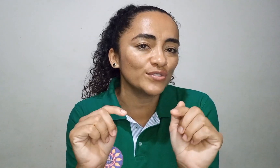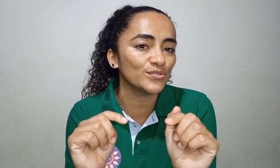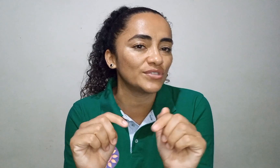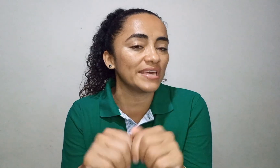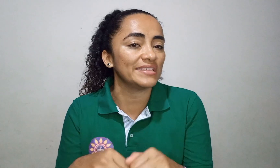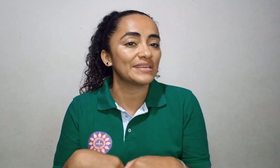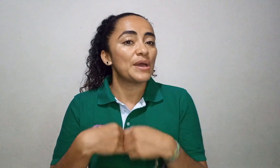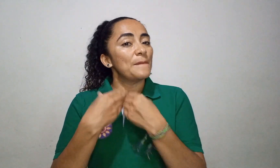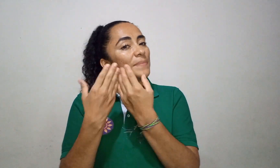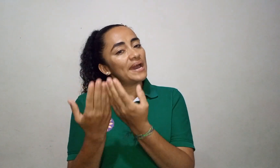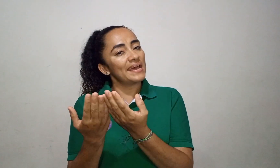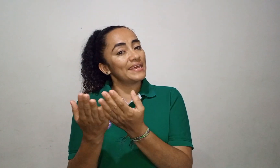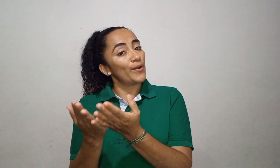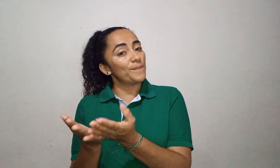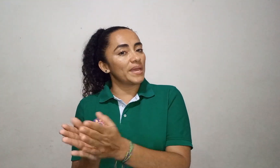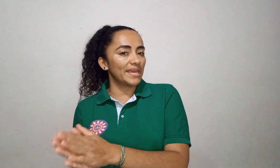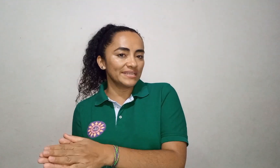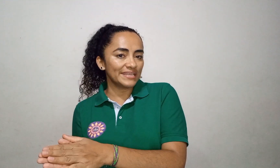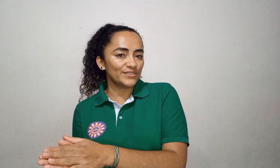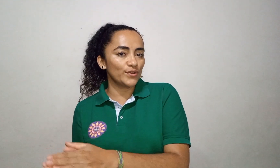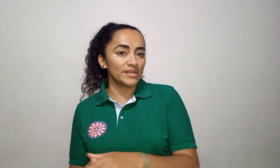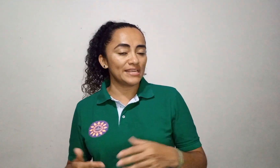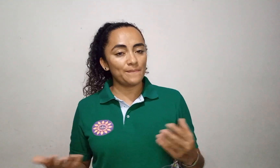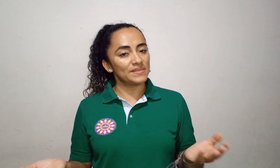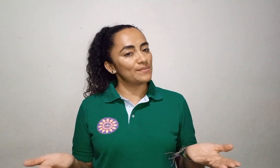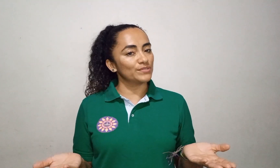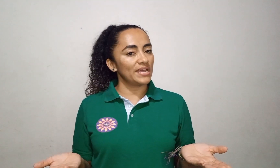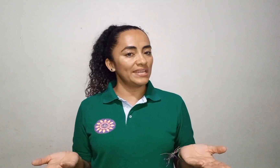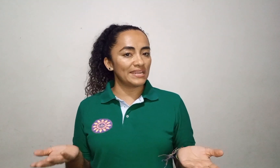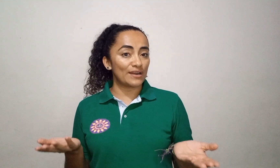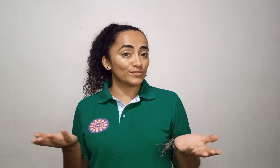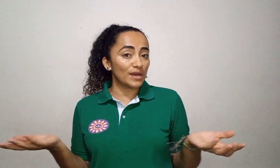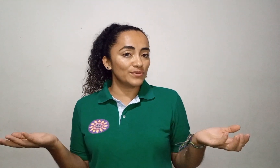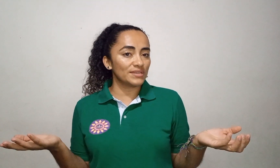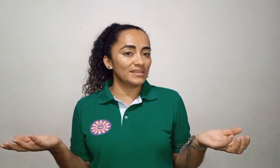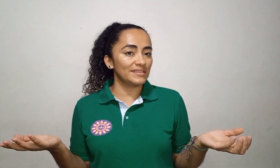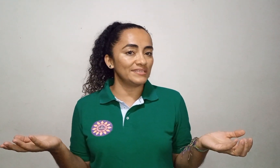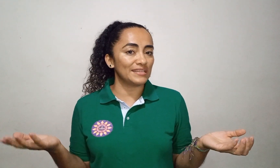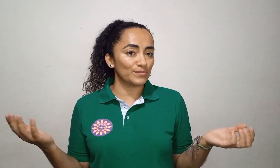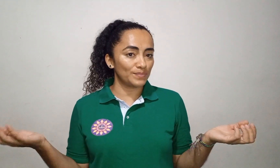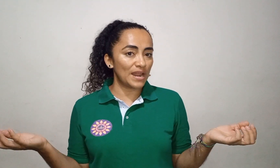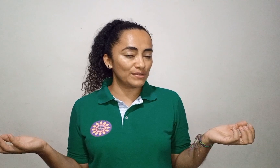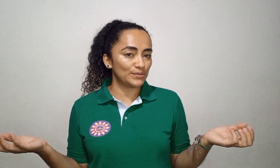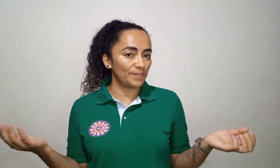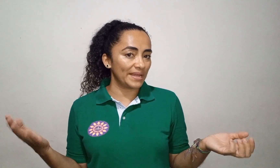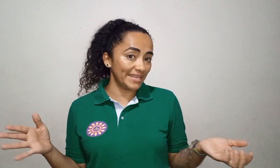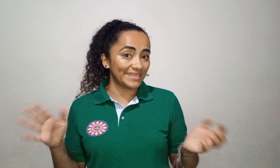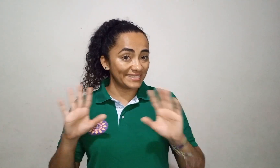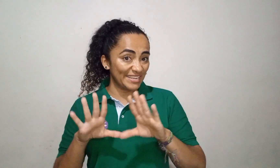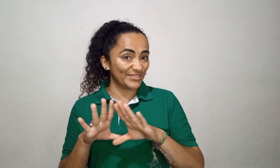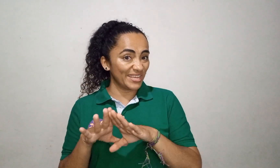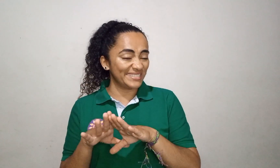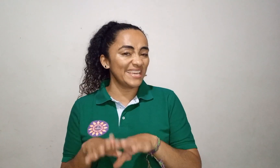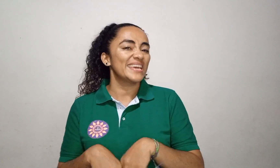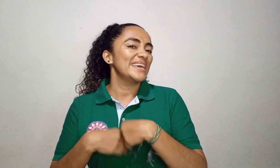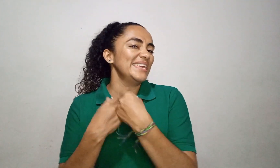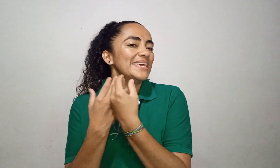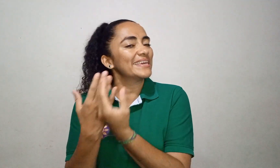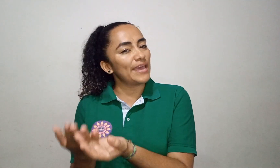ustedes para que con pequeñas acciones empecemos a generar los cambios que necesitamos para nuestro planeta, ¿cierto que sí? ¿Y qué